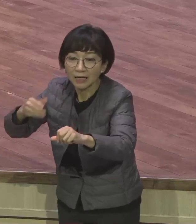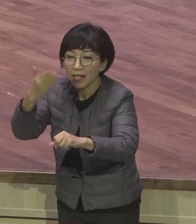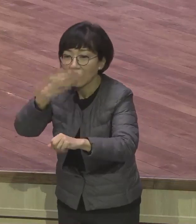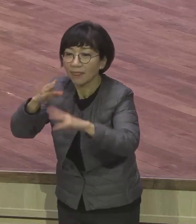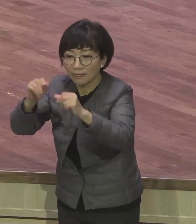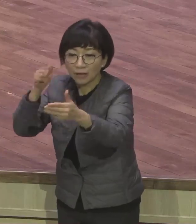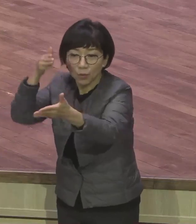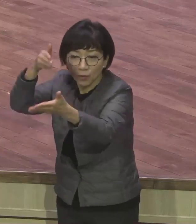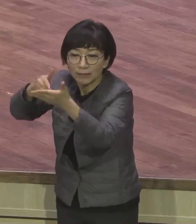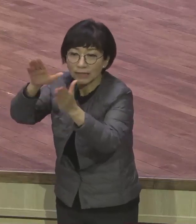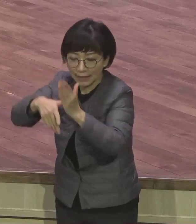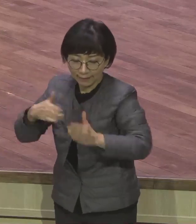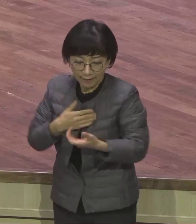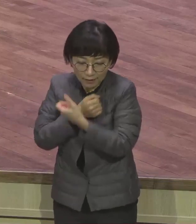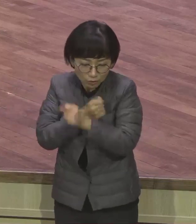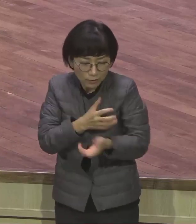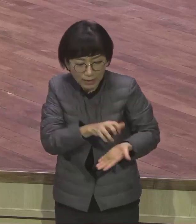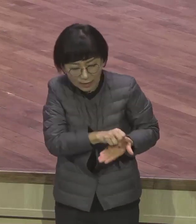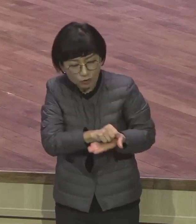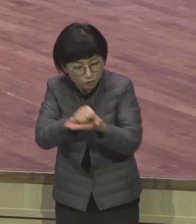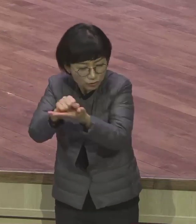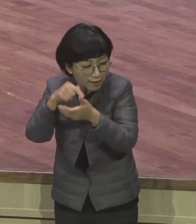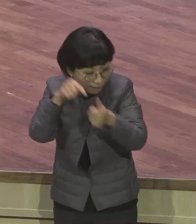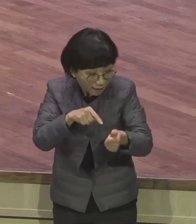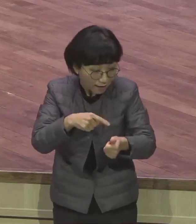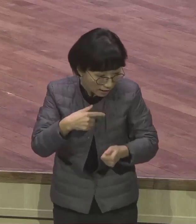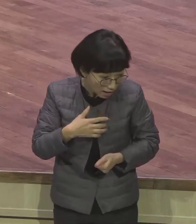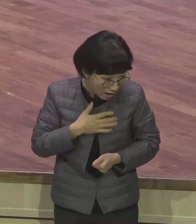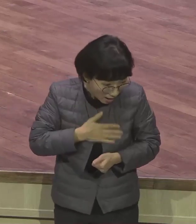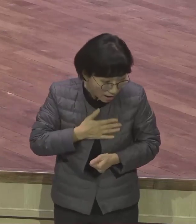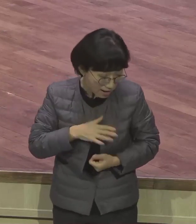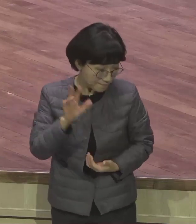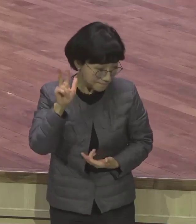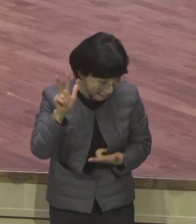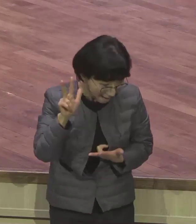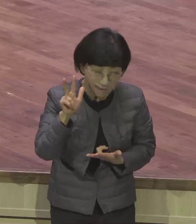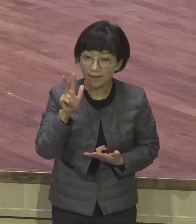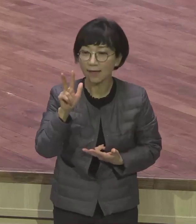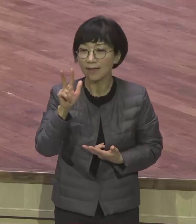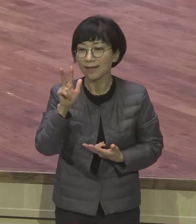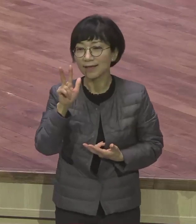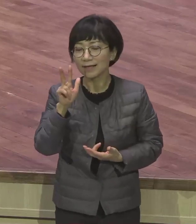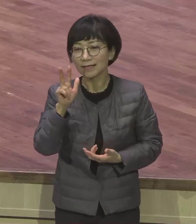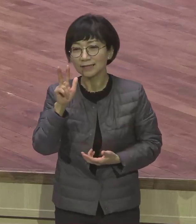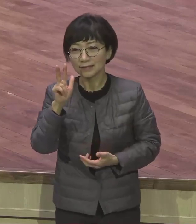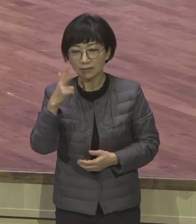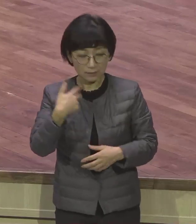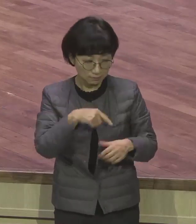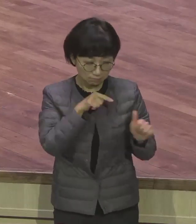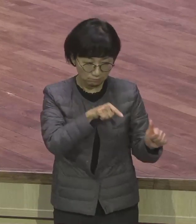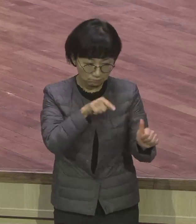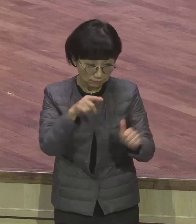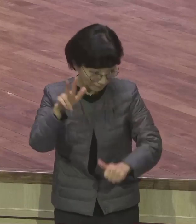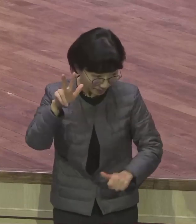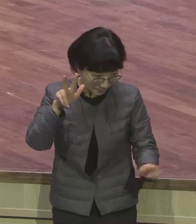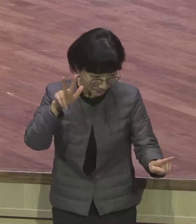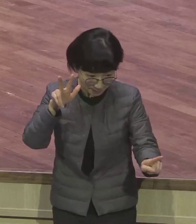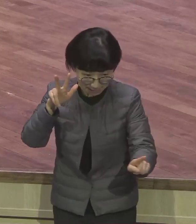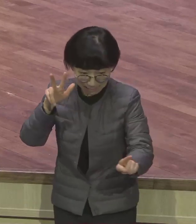하라고 명세해라 약속해라 명세해라 명세 시켜버렸어요 본문 19절에